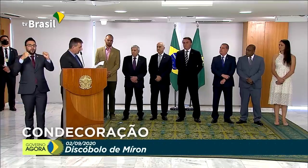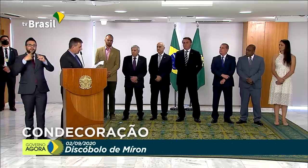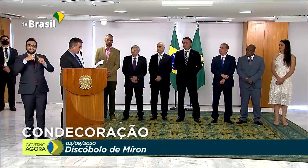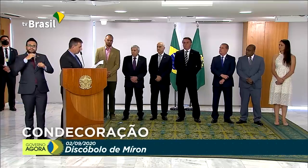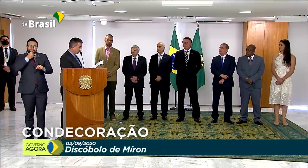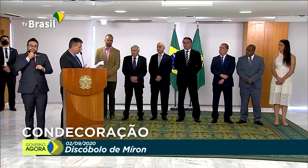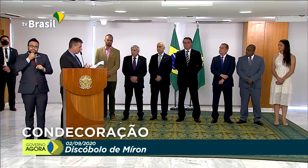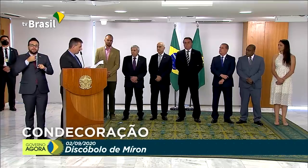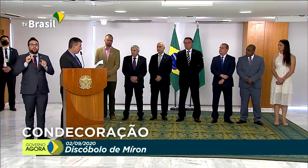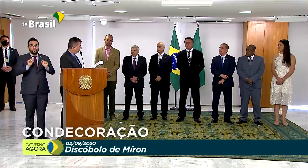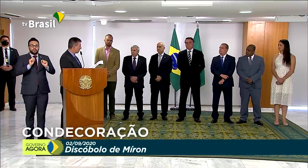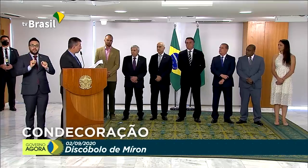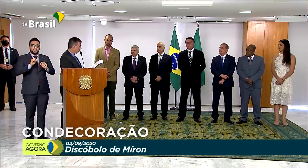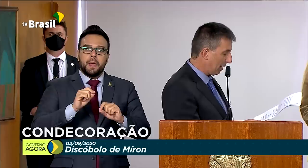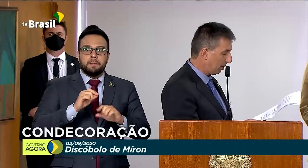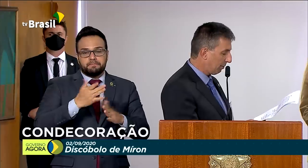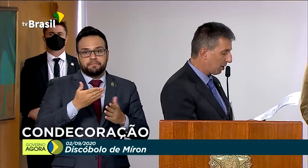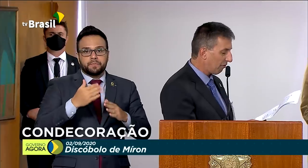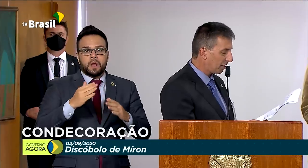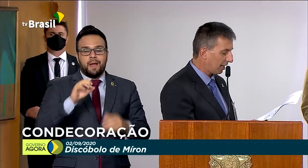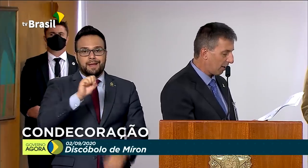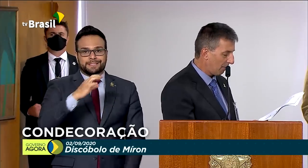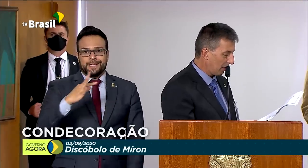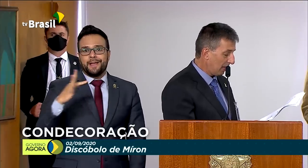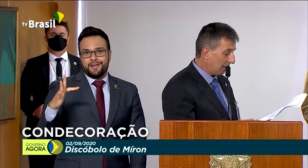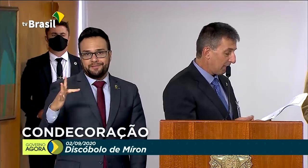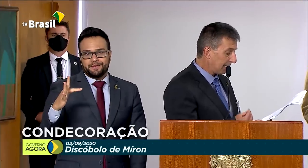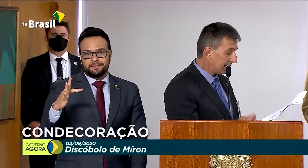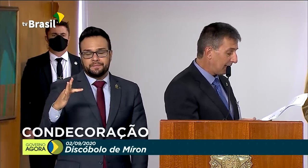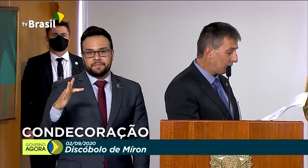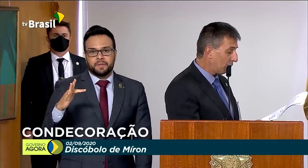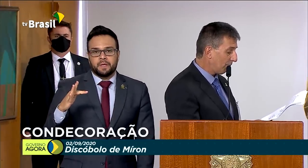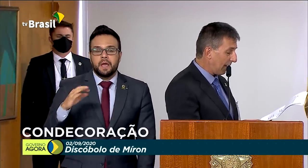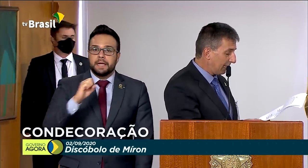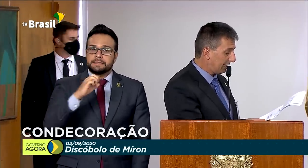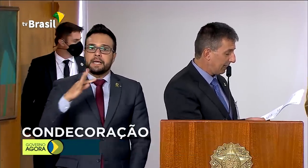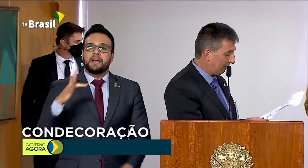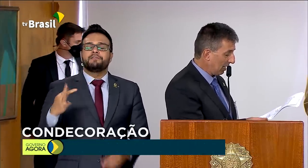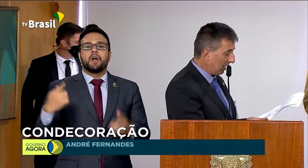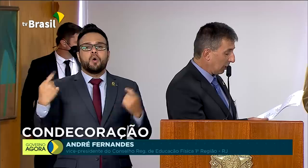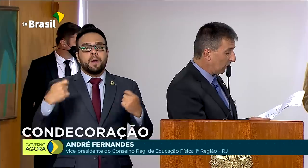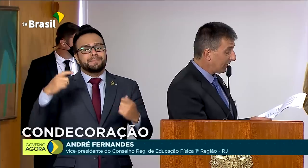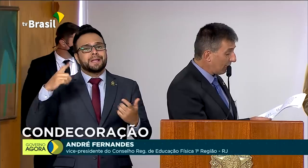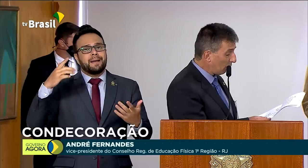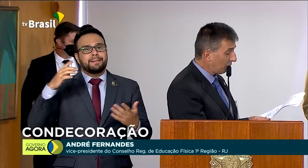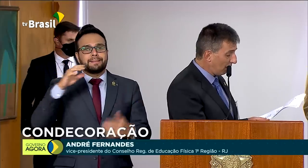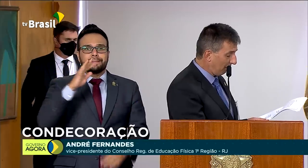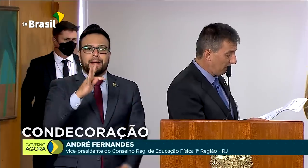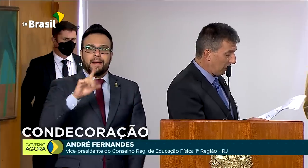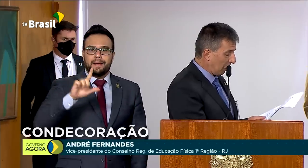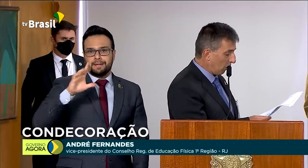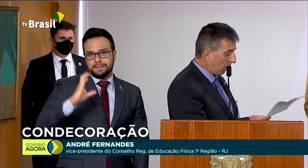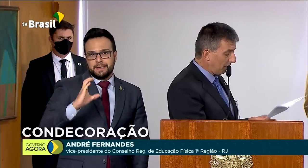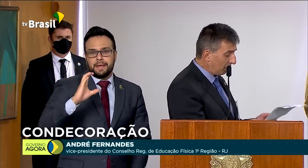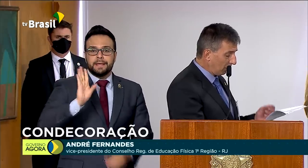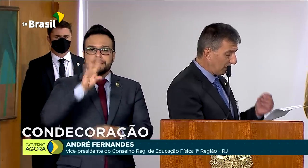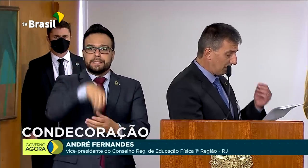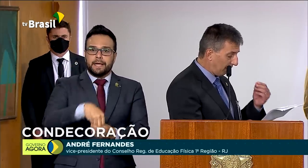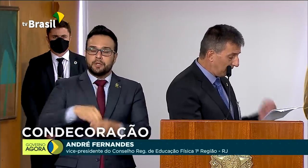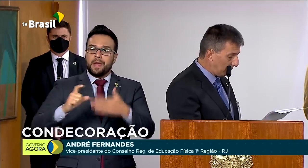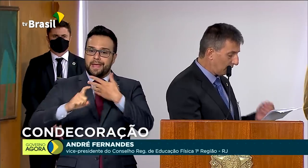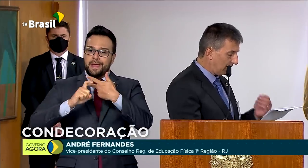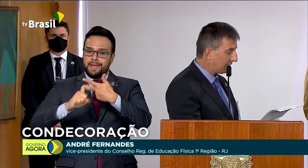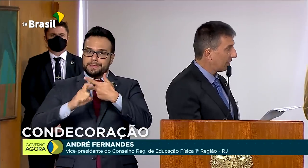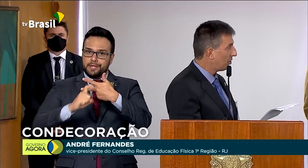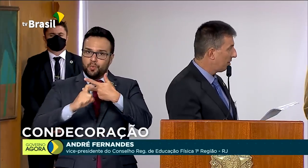iniciativa tratada pelo Ministério, pelo Supremo Tribunal Federal, precisamos de um PLC no Executivo, corrigindo